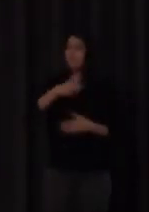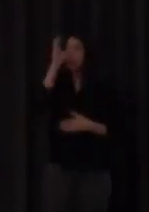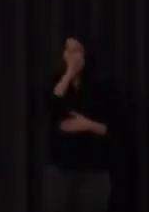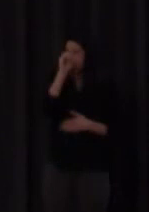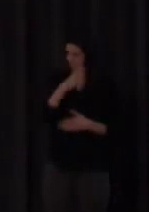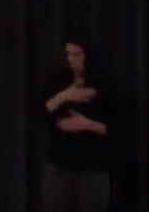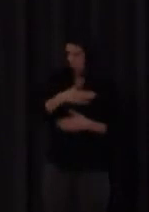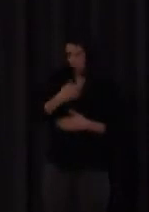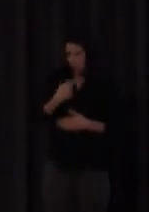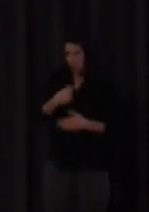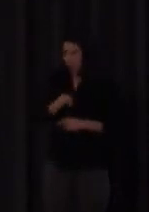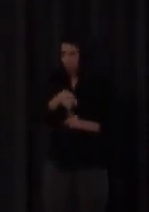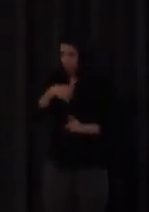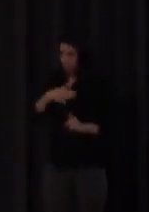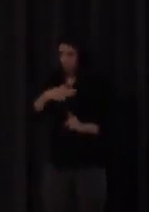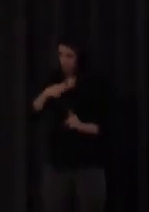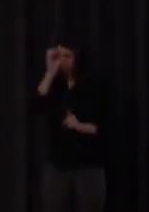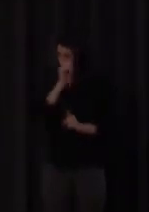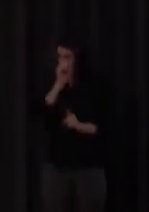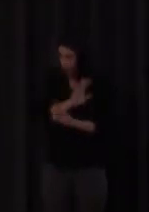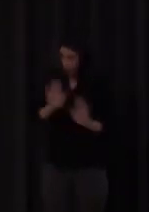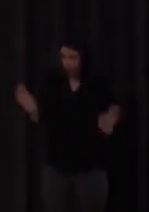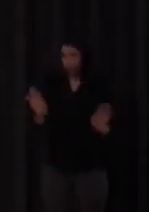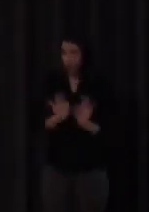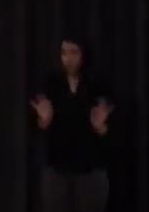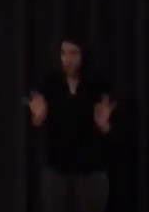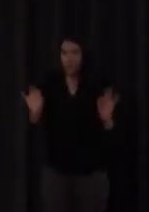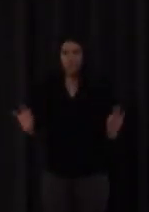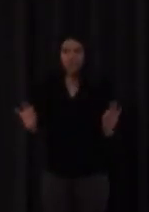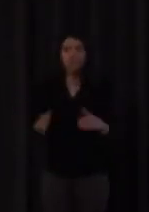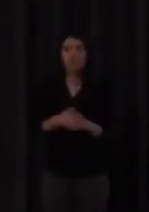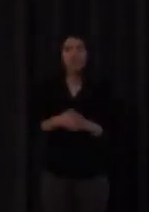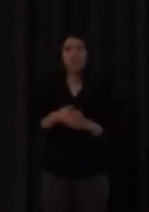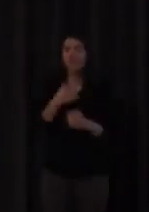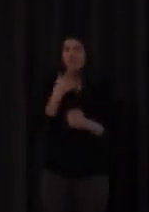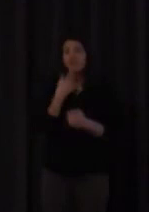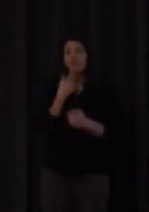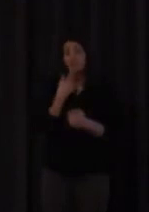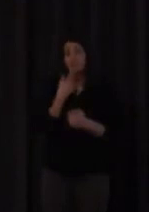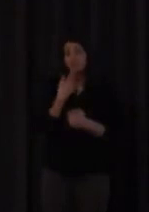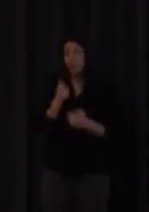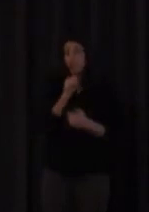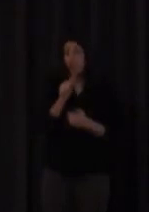insisto es únicamente mi modesta opinión de poco vale en un centro